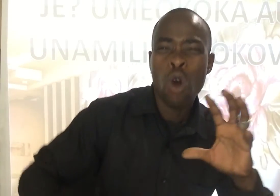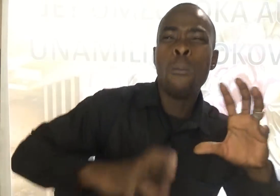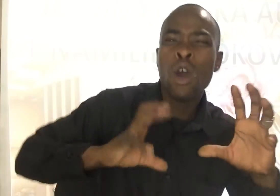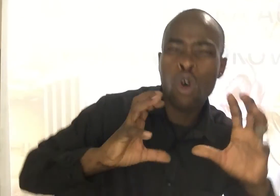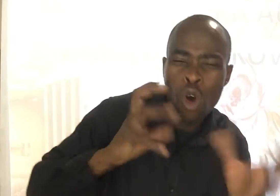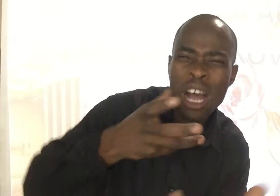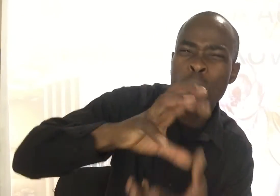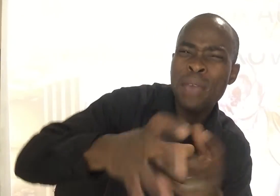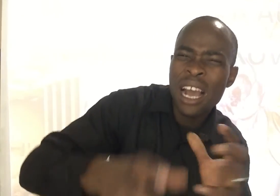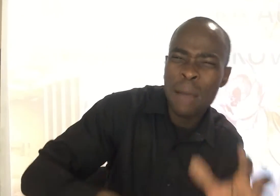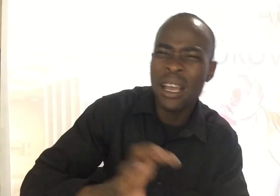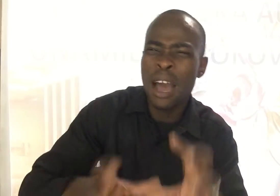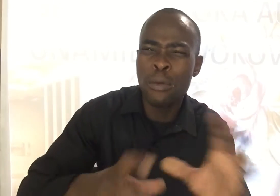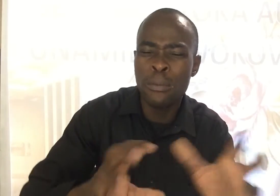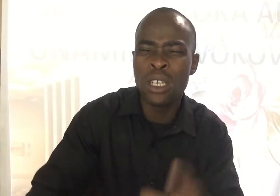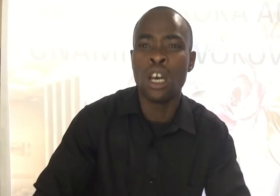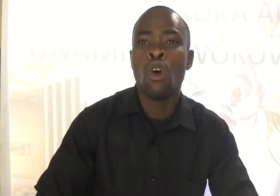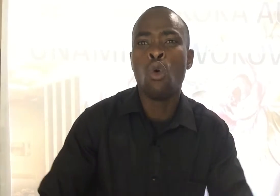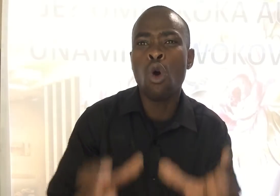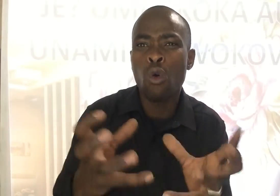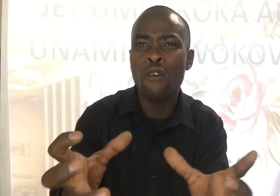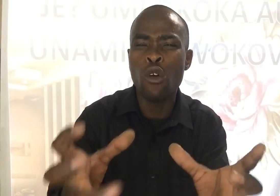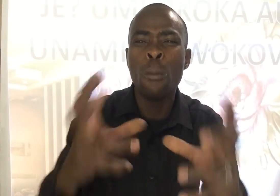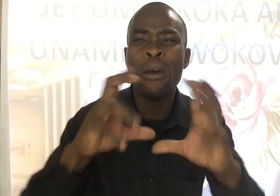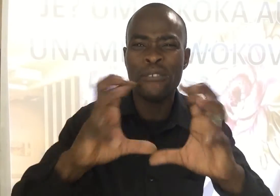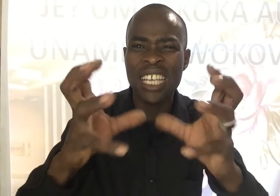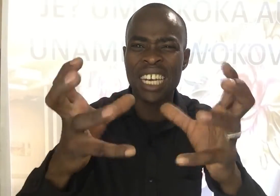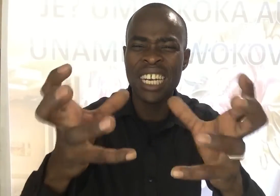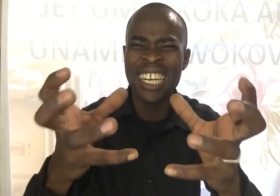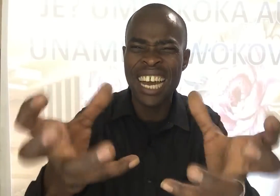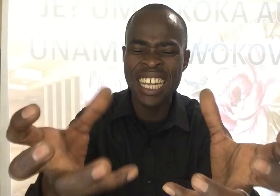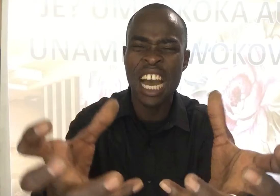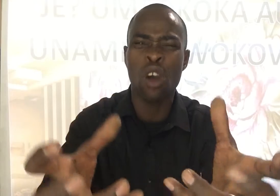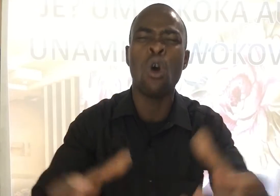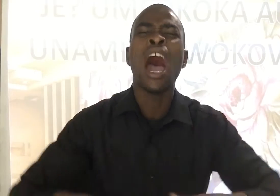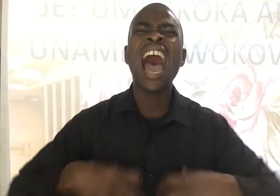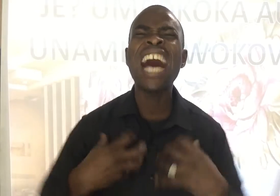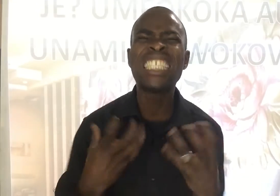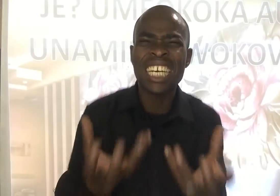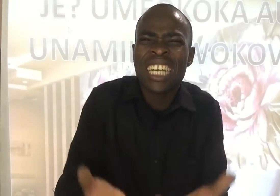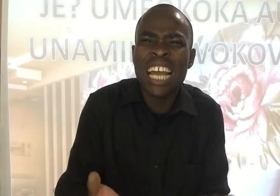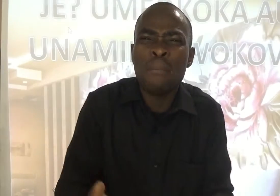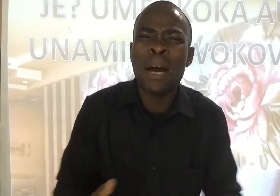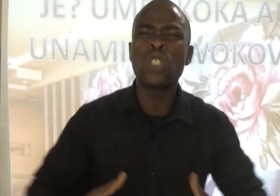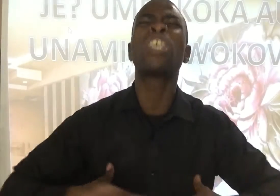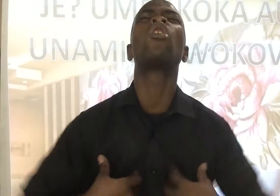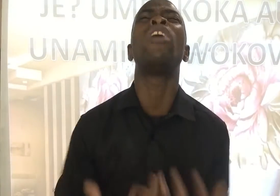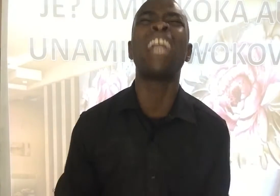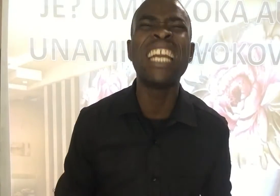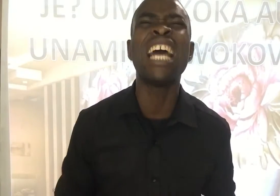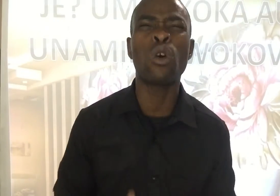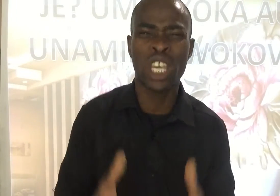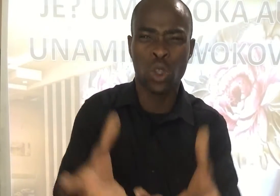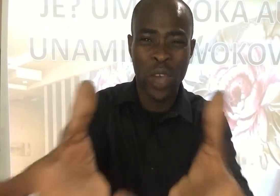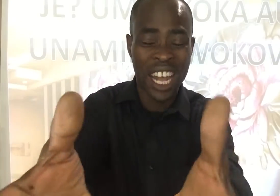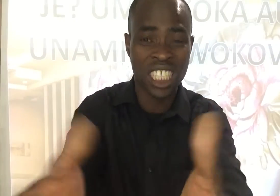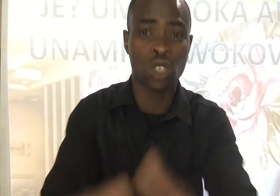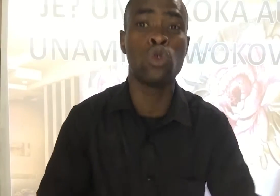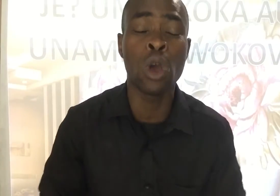umeokoka kwa miaka mingapi umelezea Wakofu umefanya nini ndani yako Acha kile ambacho kikondani yako Kituereze tujue